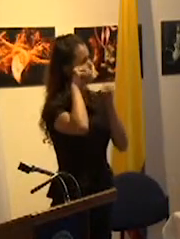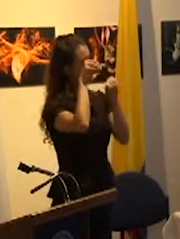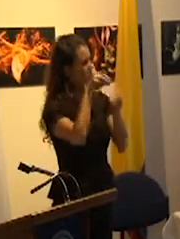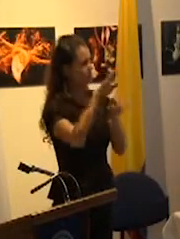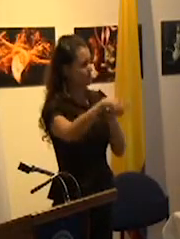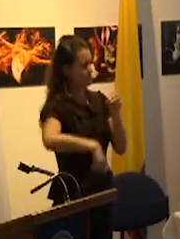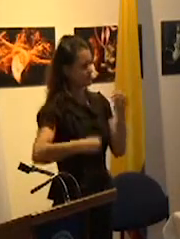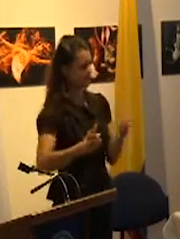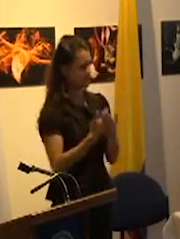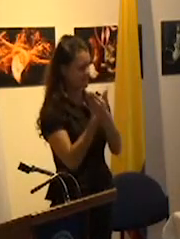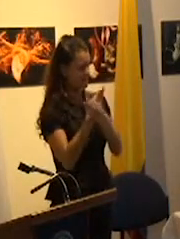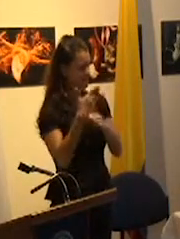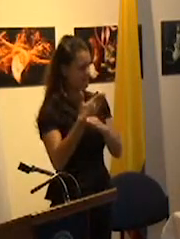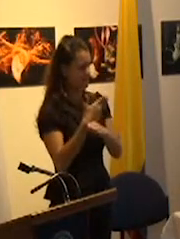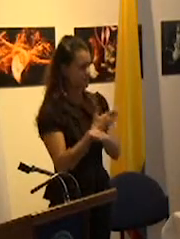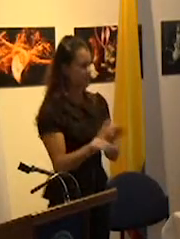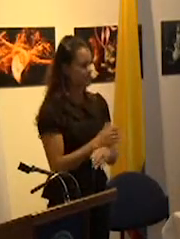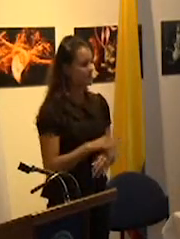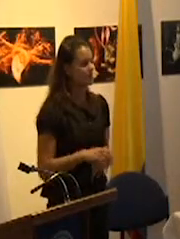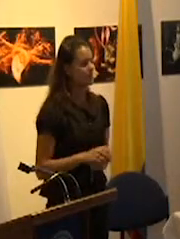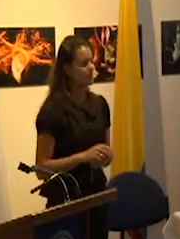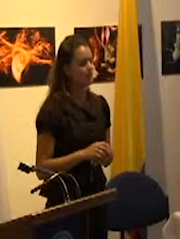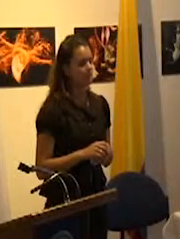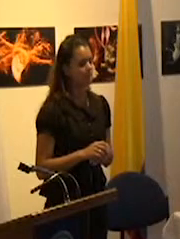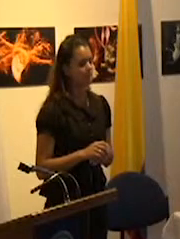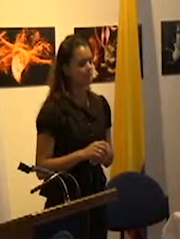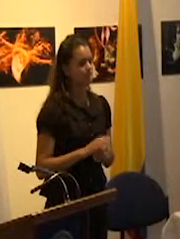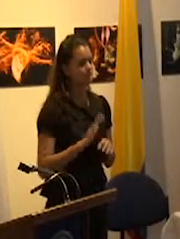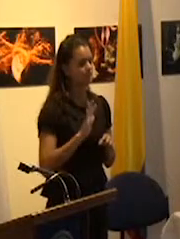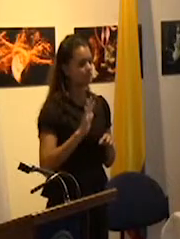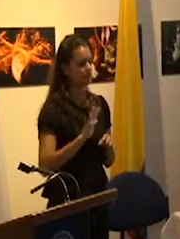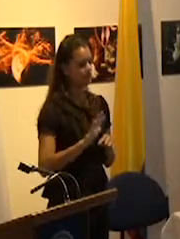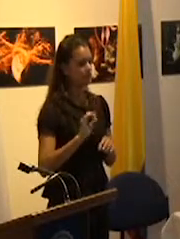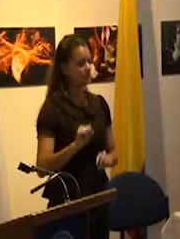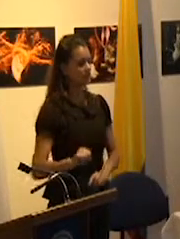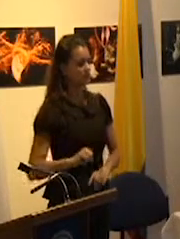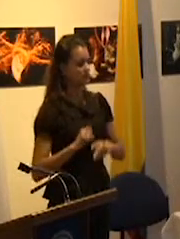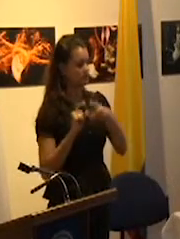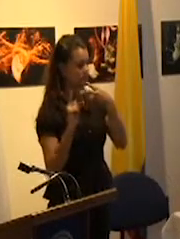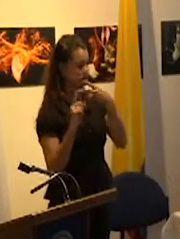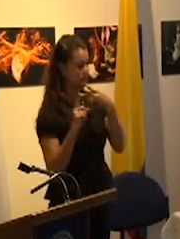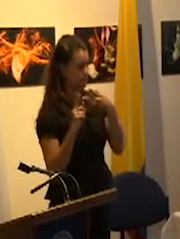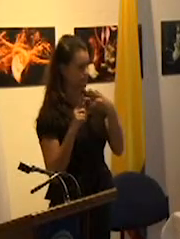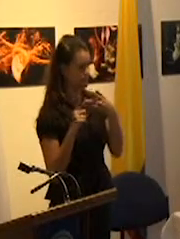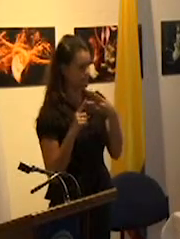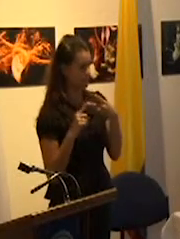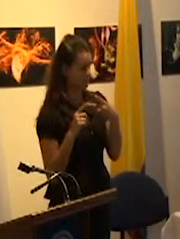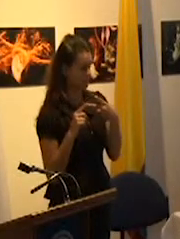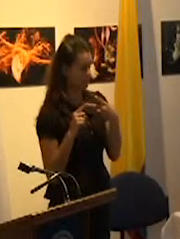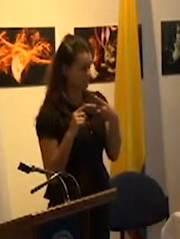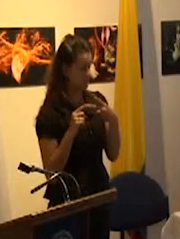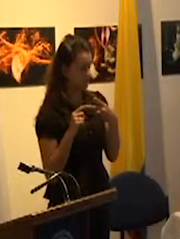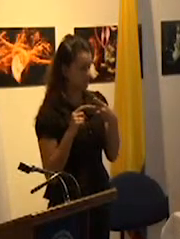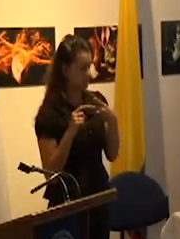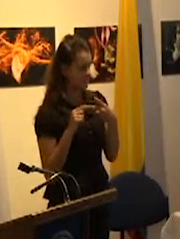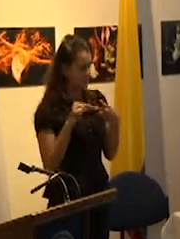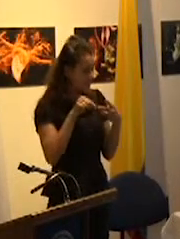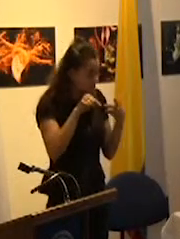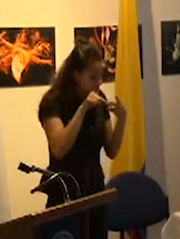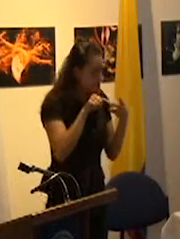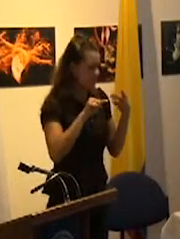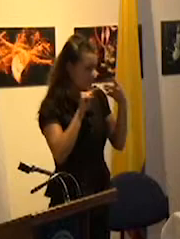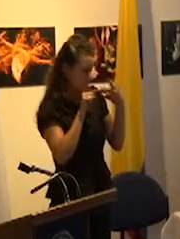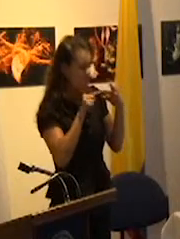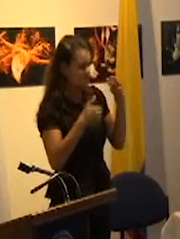republicana segunda cuestión que se empieza a ser